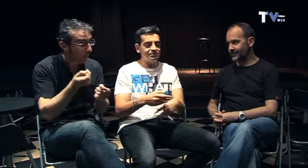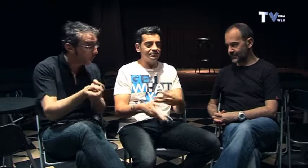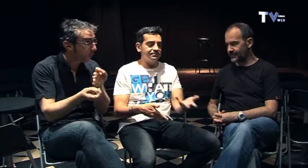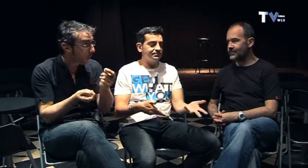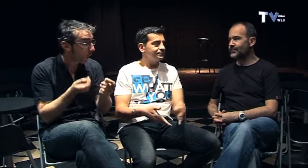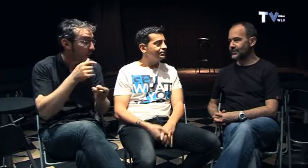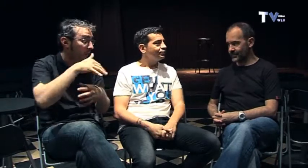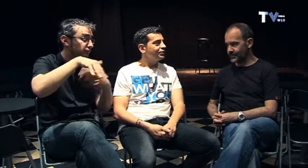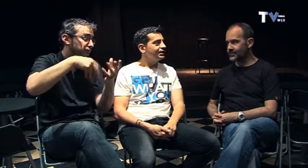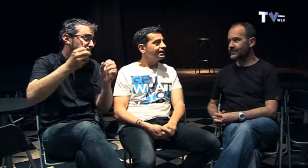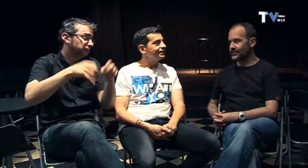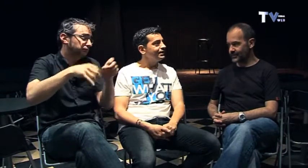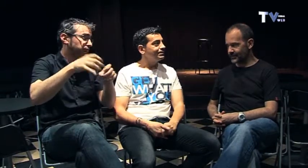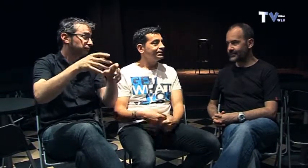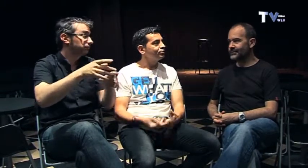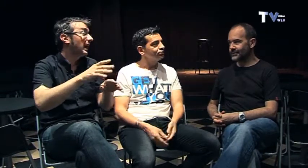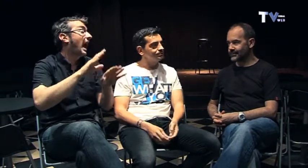lo fui bilbanando todo